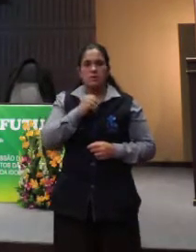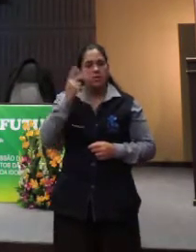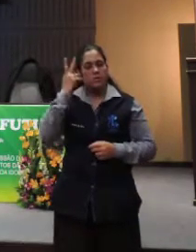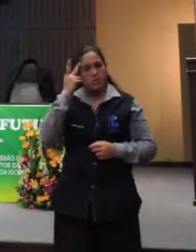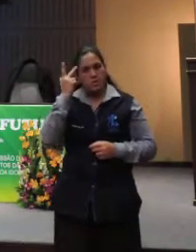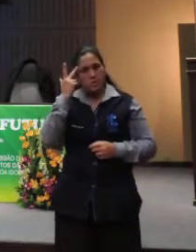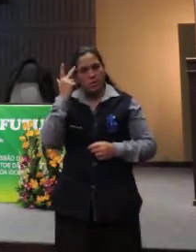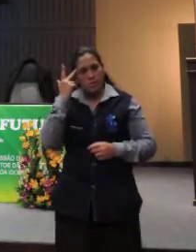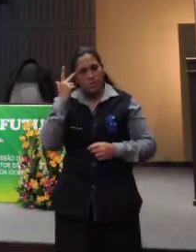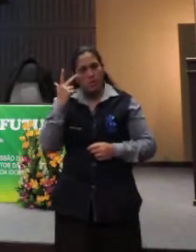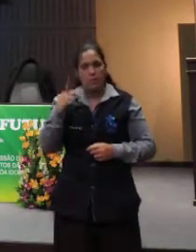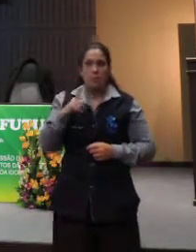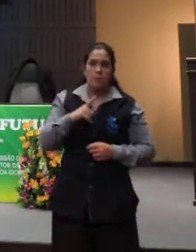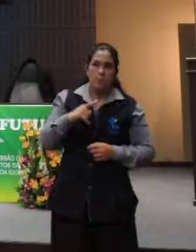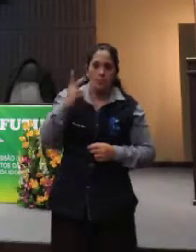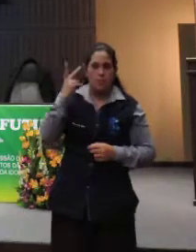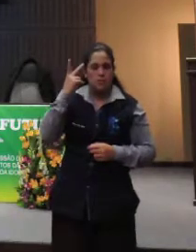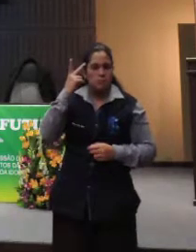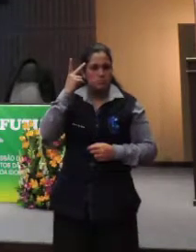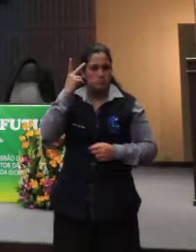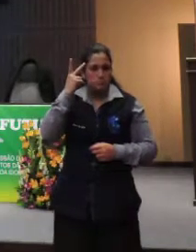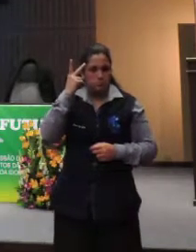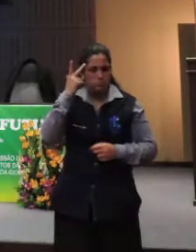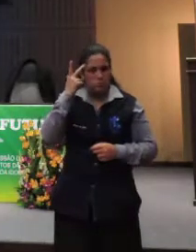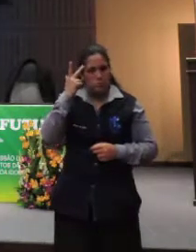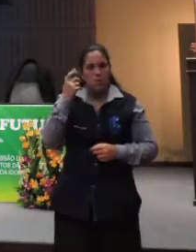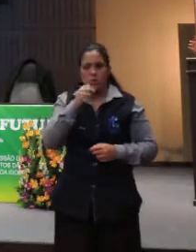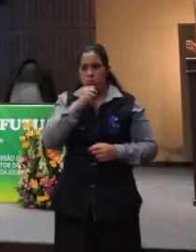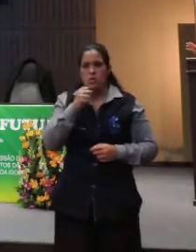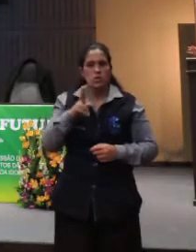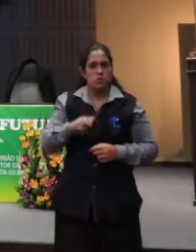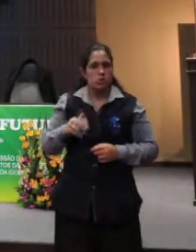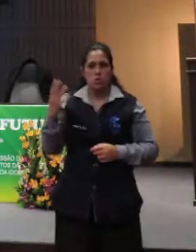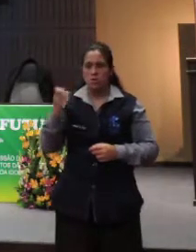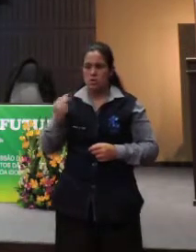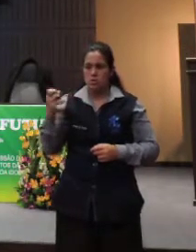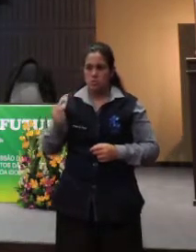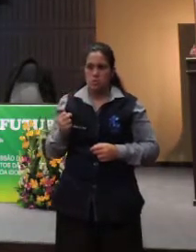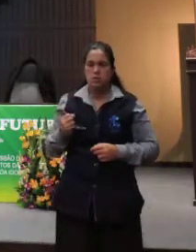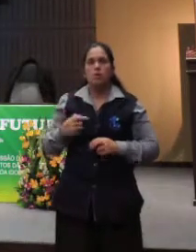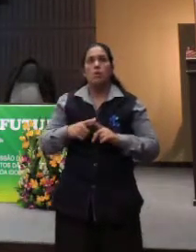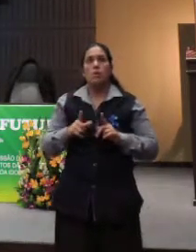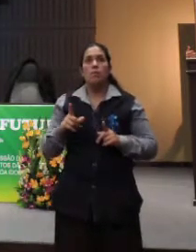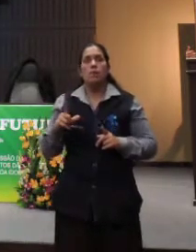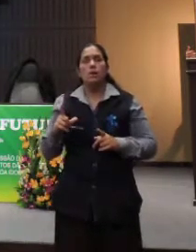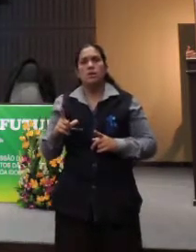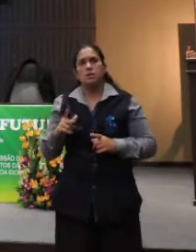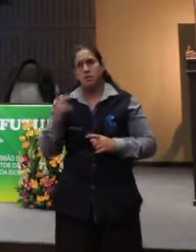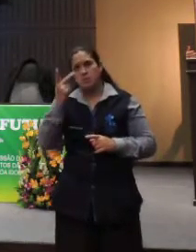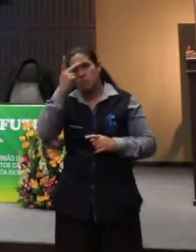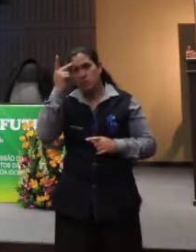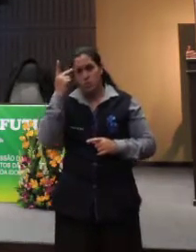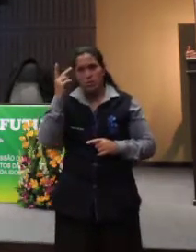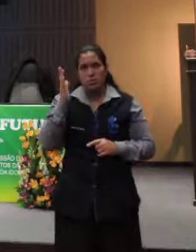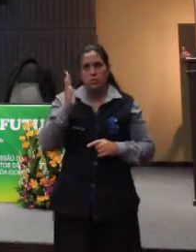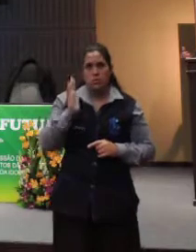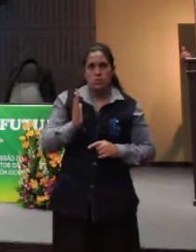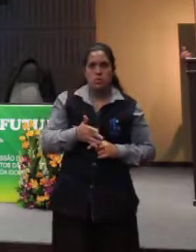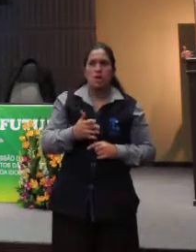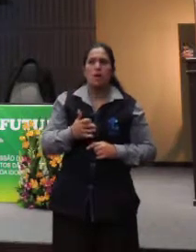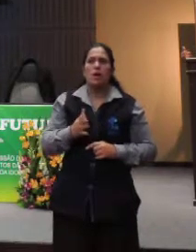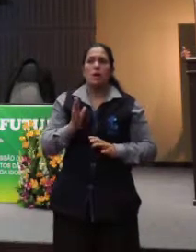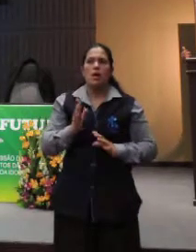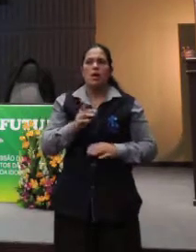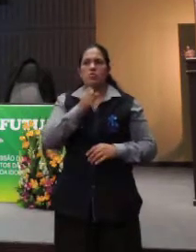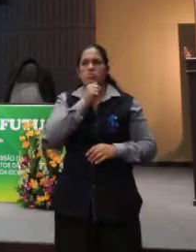naturalmente, aquelas... Então, algumas idosas nunca se aposentam, na verdade, por opção ou não. Mas parte delas fica